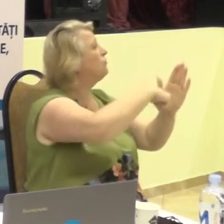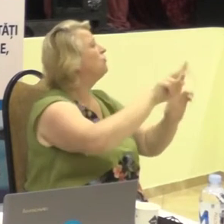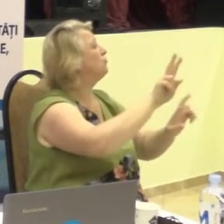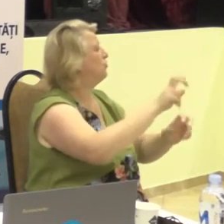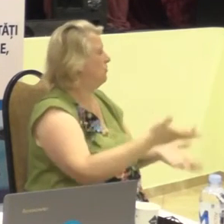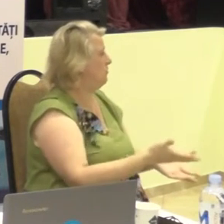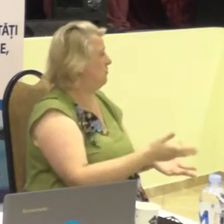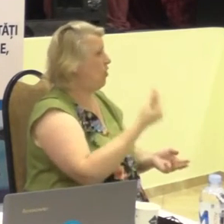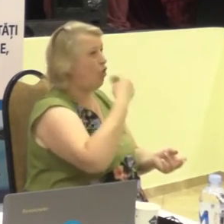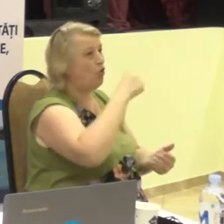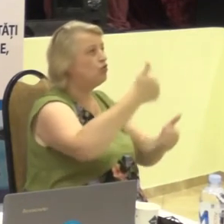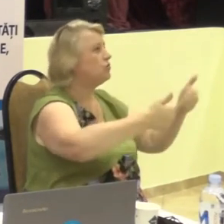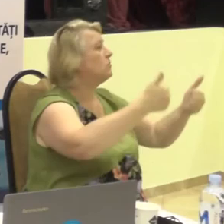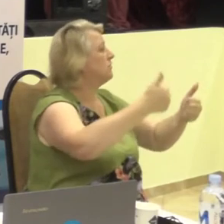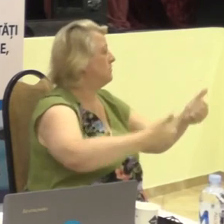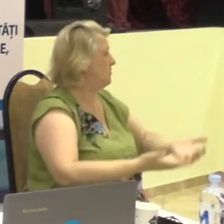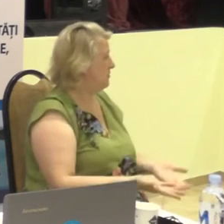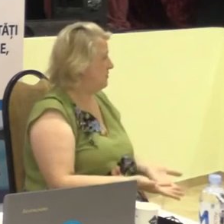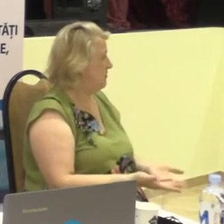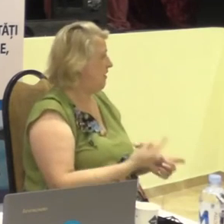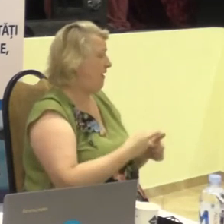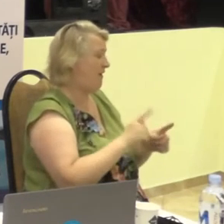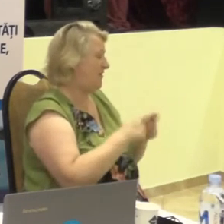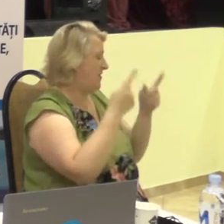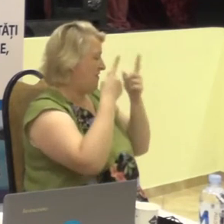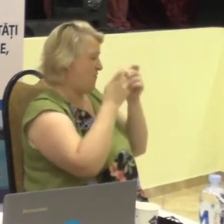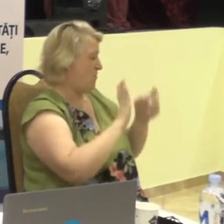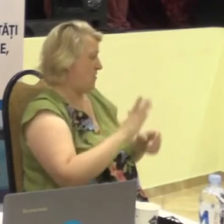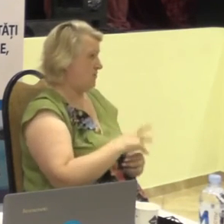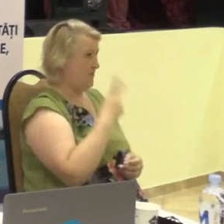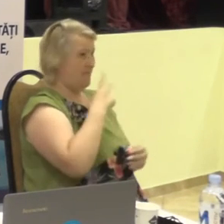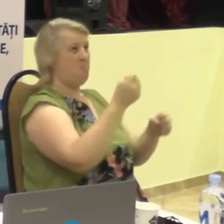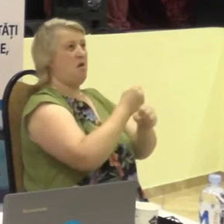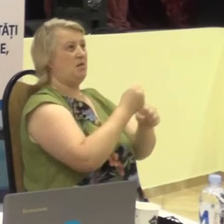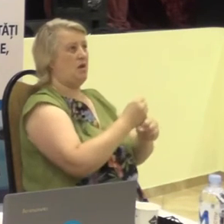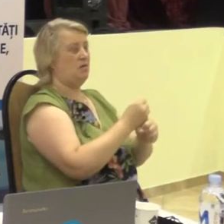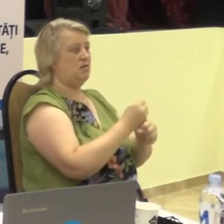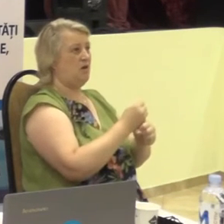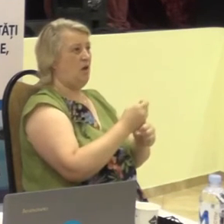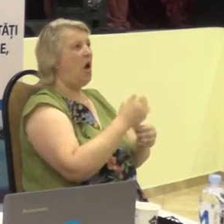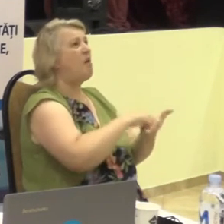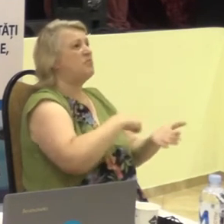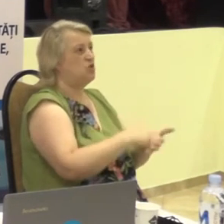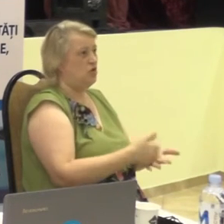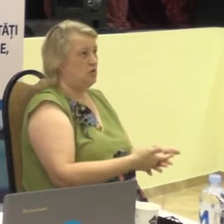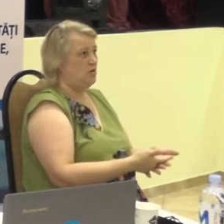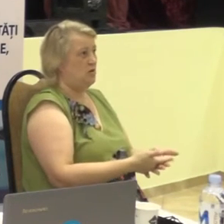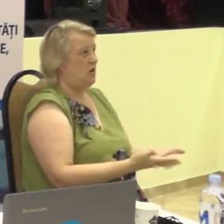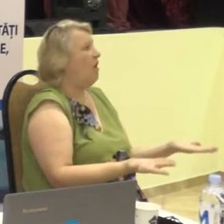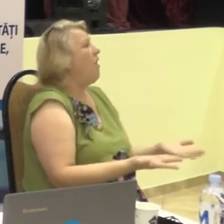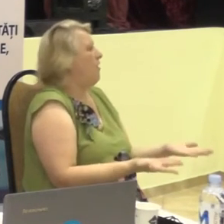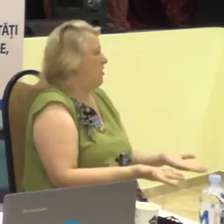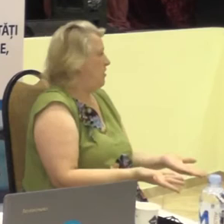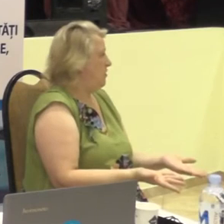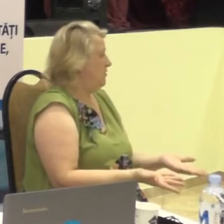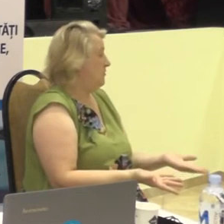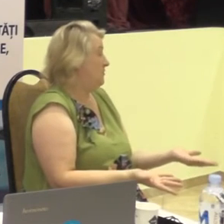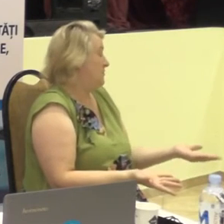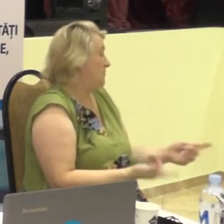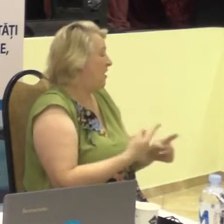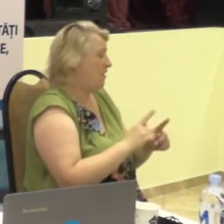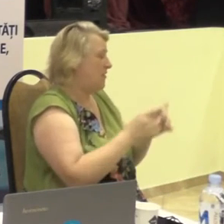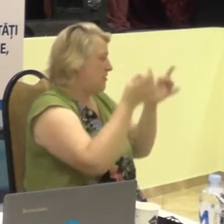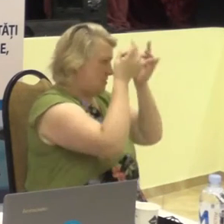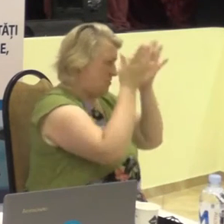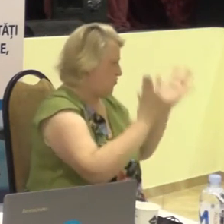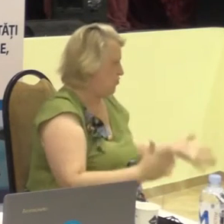decât celălalt. Aceasta nu este o informație pentru persoane cu vizabilități de auz. Și nu este o